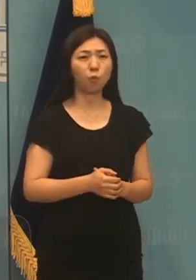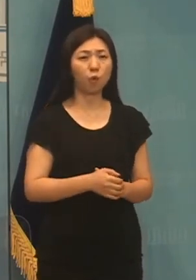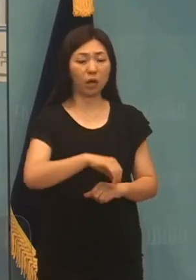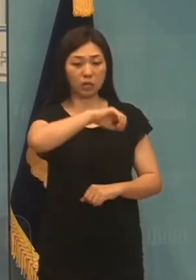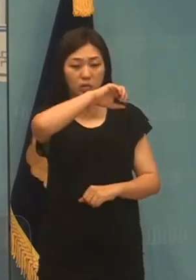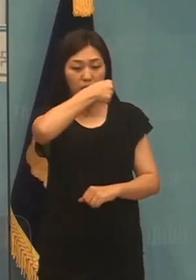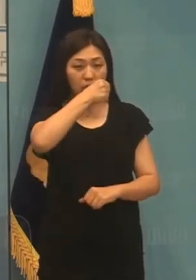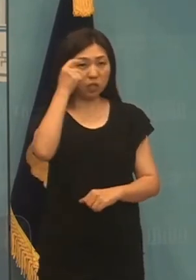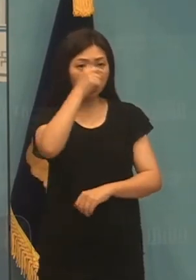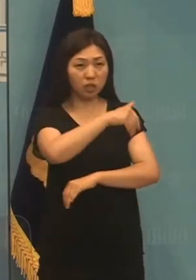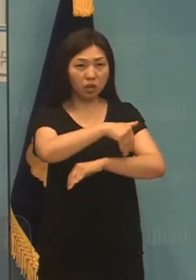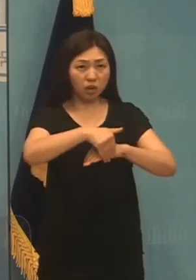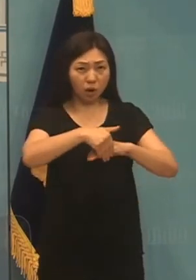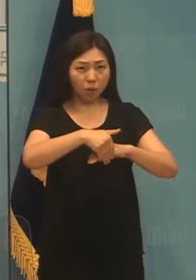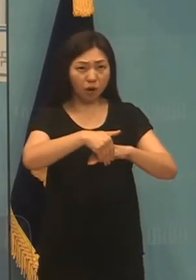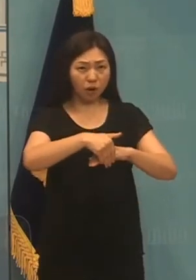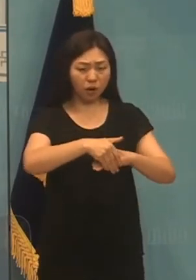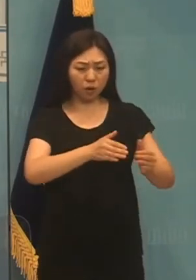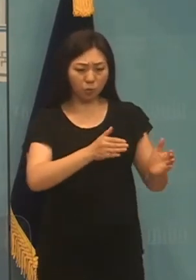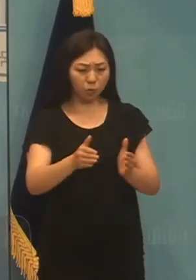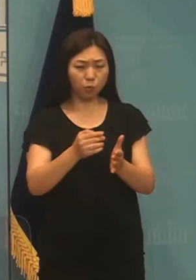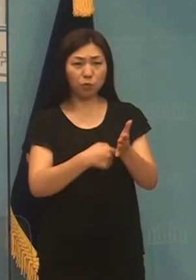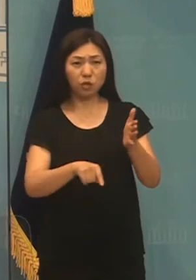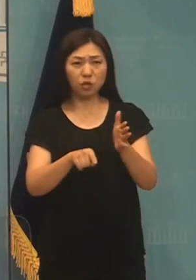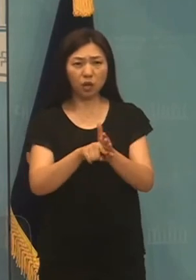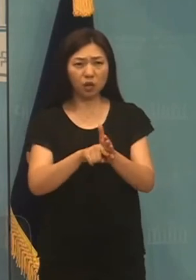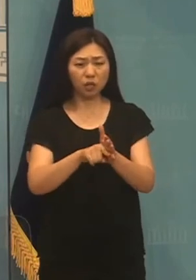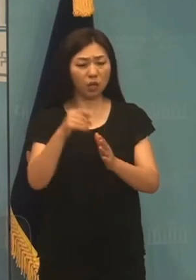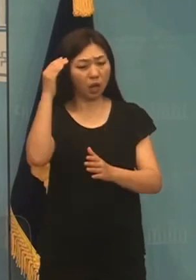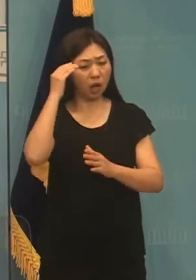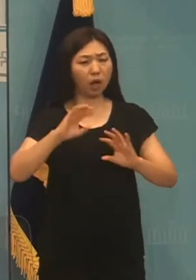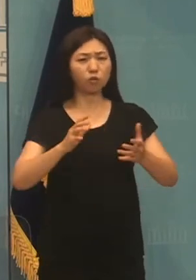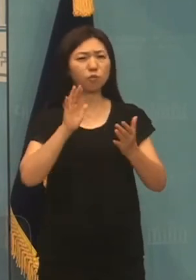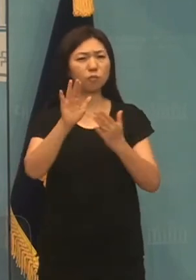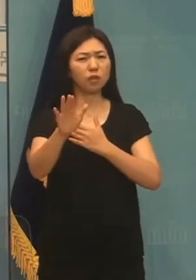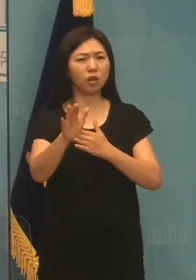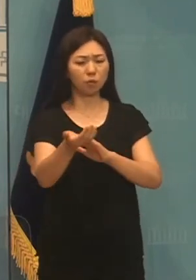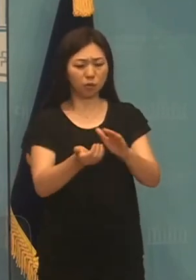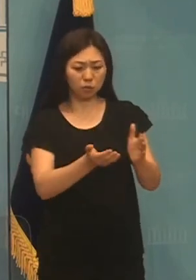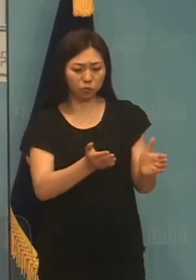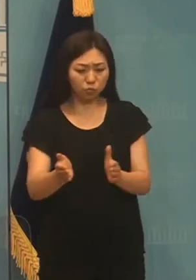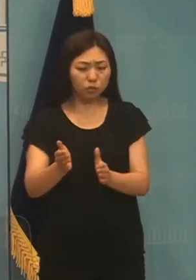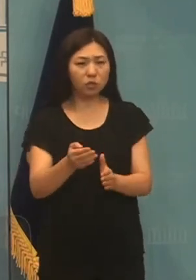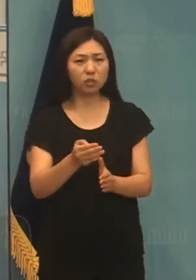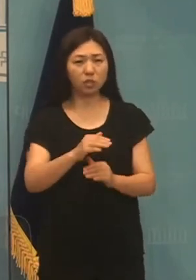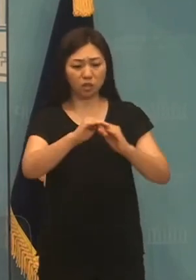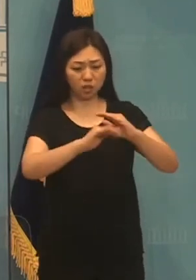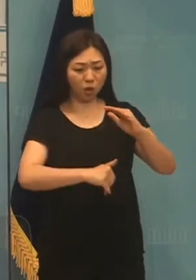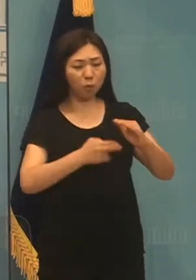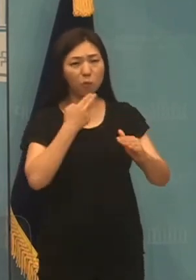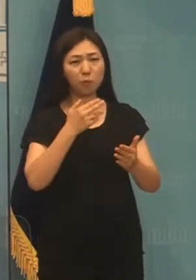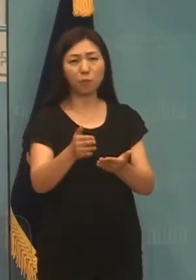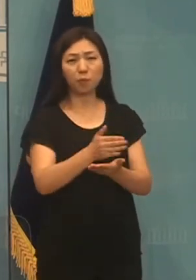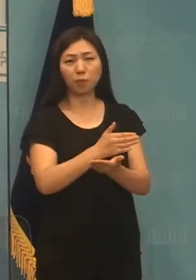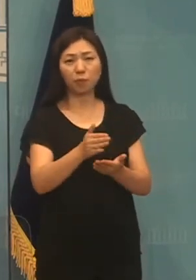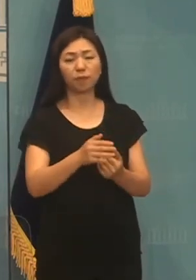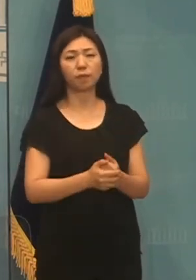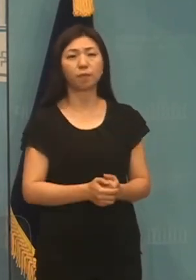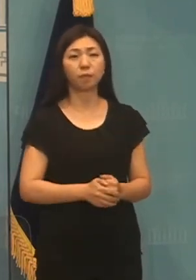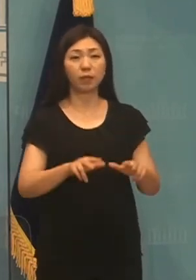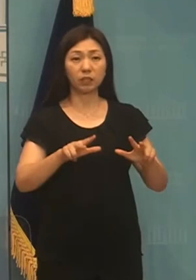국가의 미래를 준비하는 대비책도 아니었습니다. 우선 이번 세법